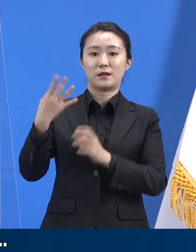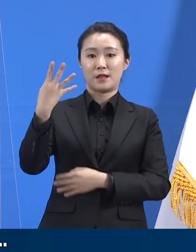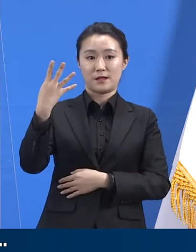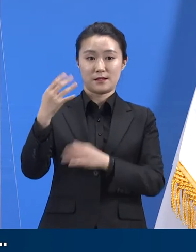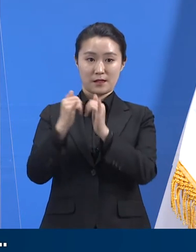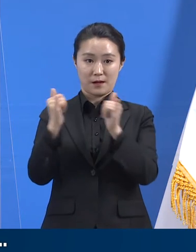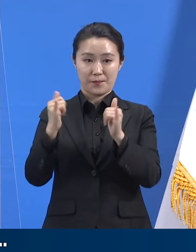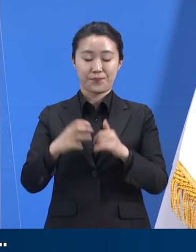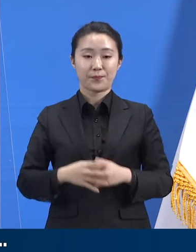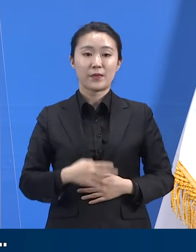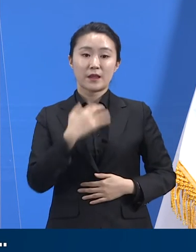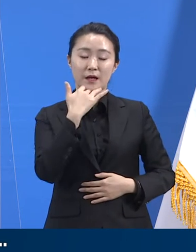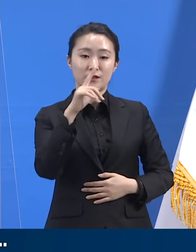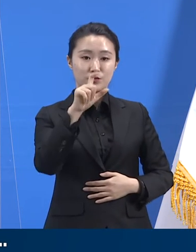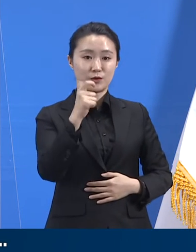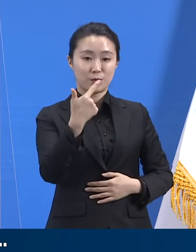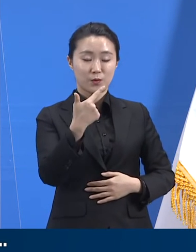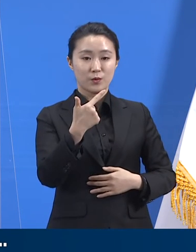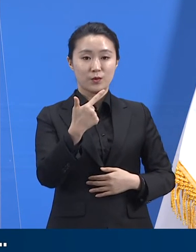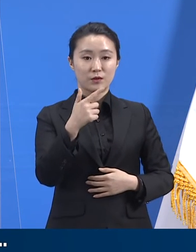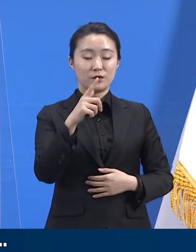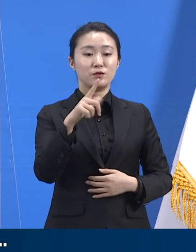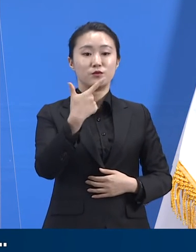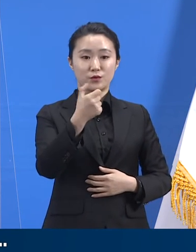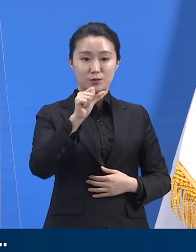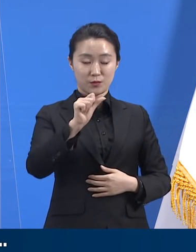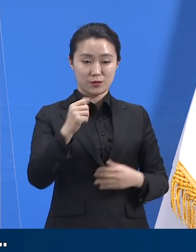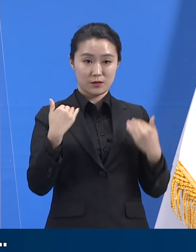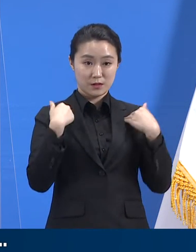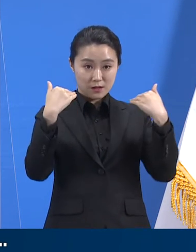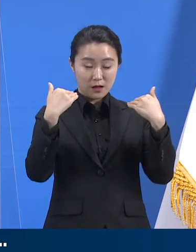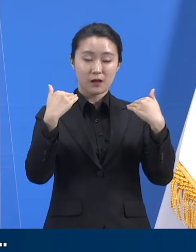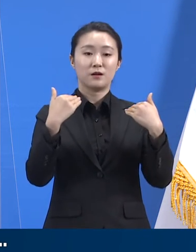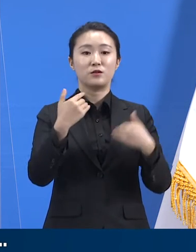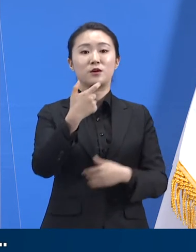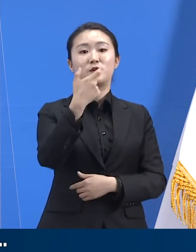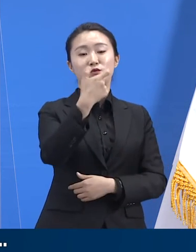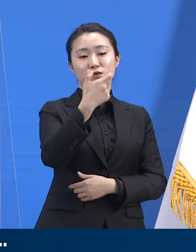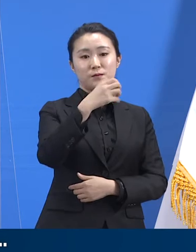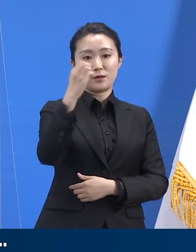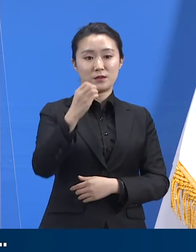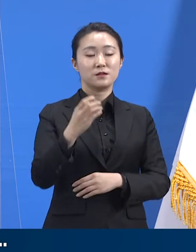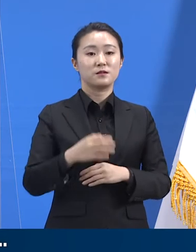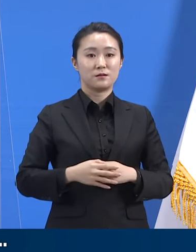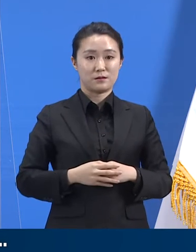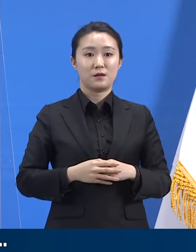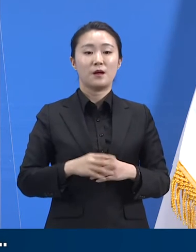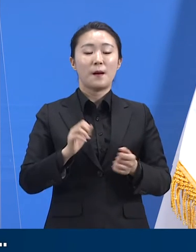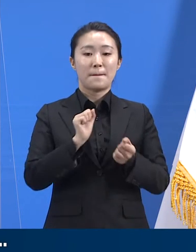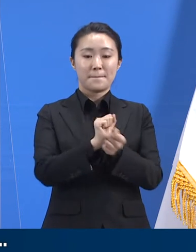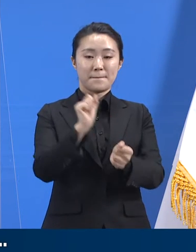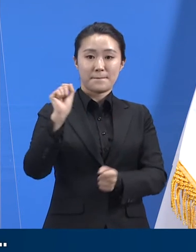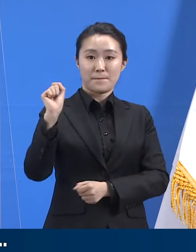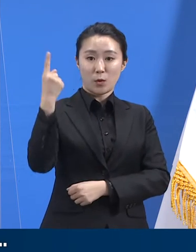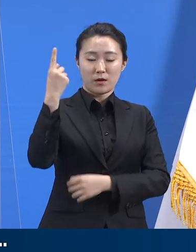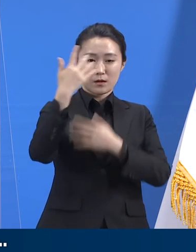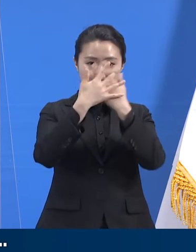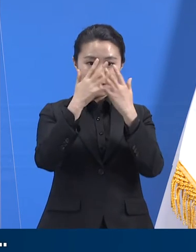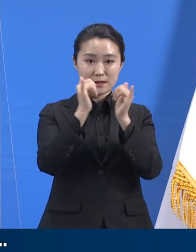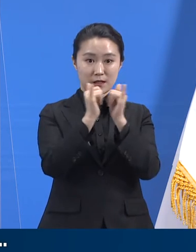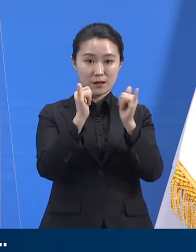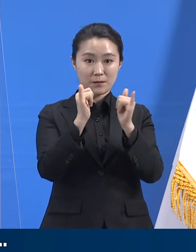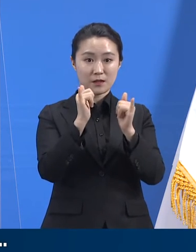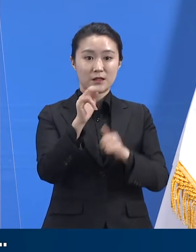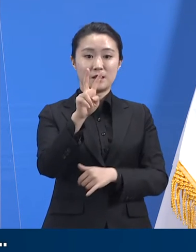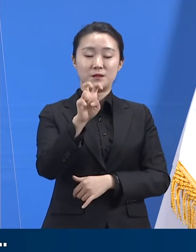45명으로 23.1%를 차지합니다. 감염 경로를 알 수 없는 확진자는 24